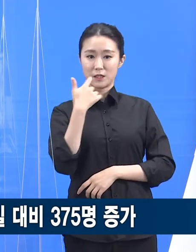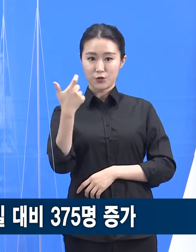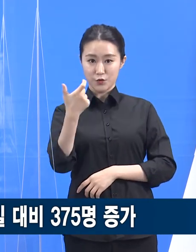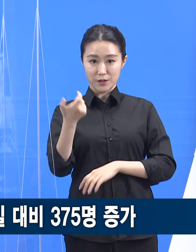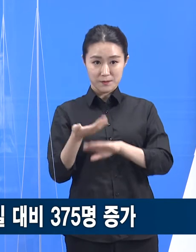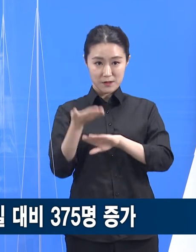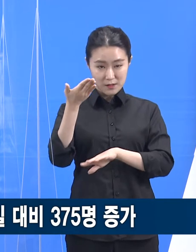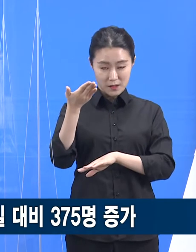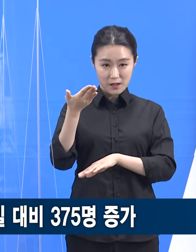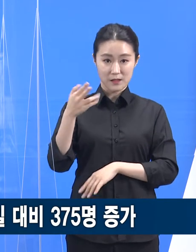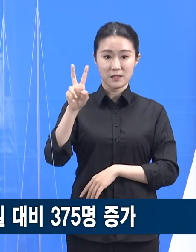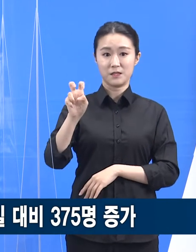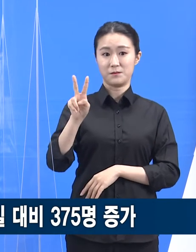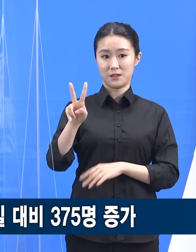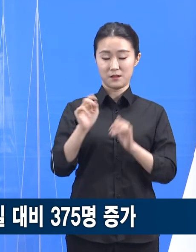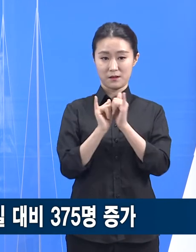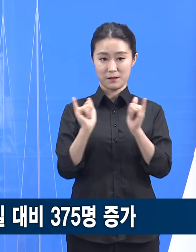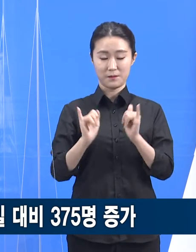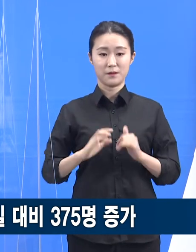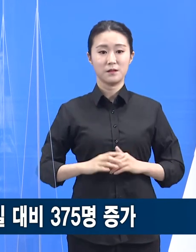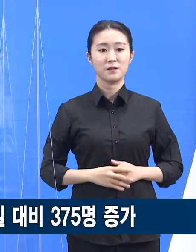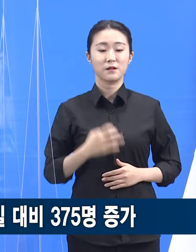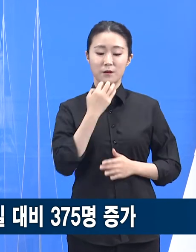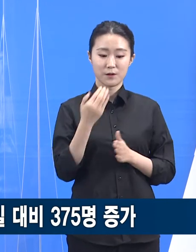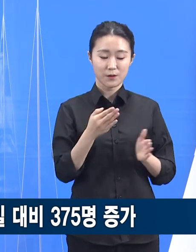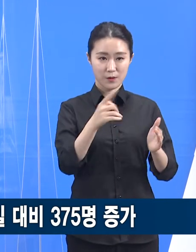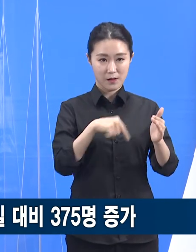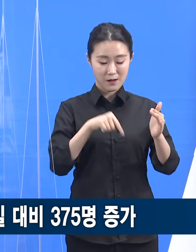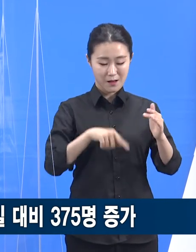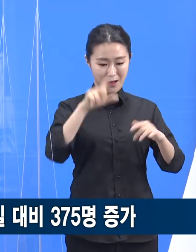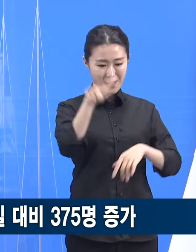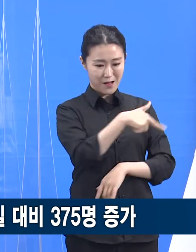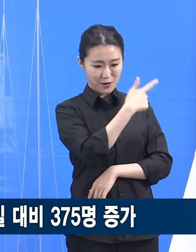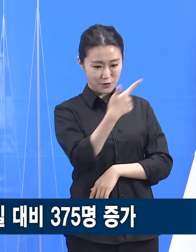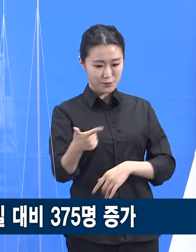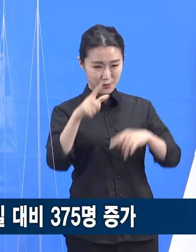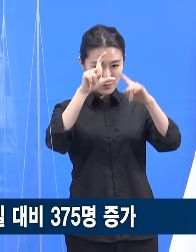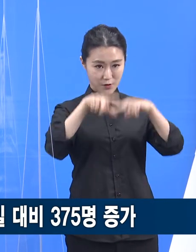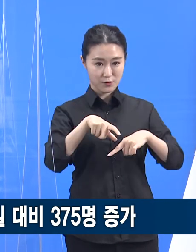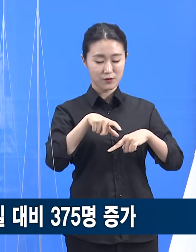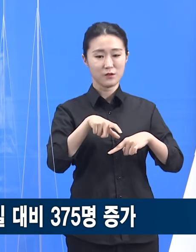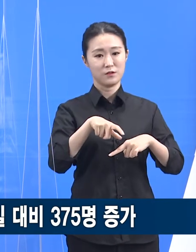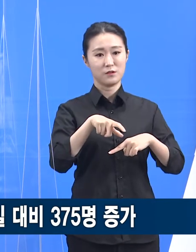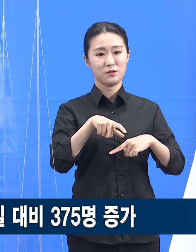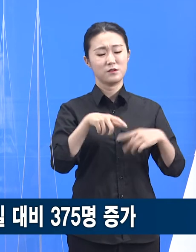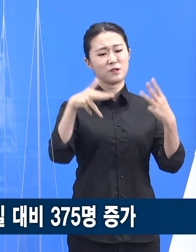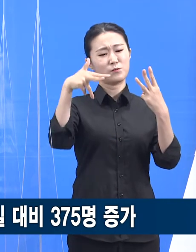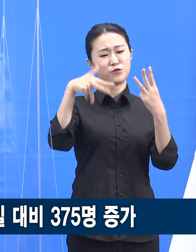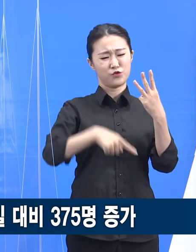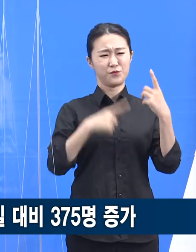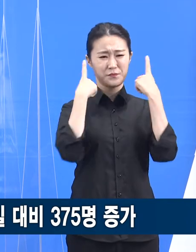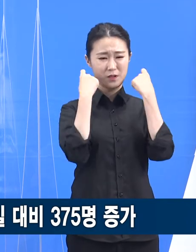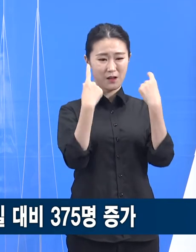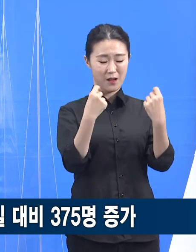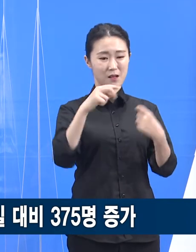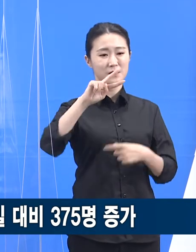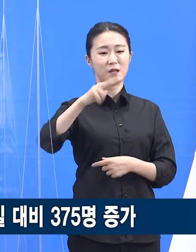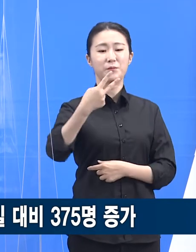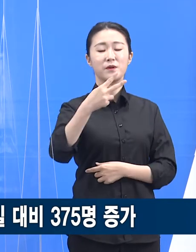증가했습니다. 도내 일평균 확진자 수는 3주 연속 350명 이상을 기록했습니다.